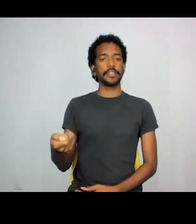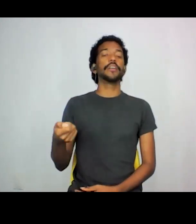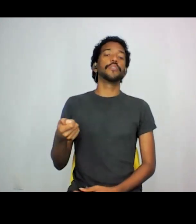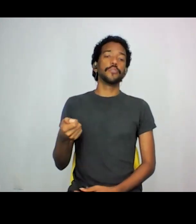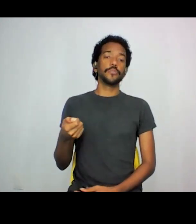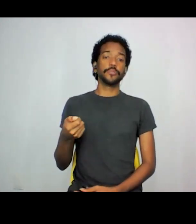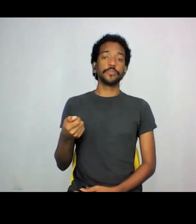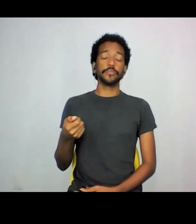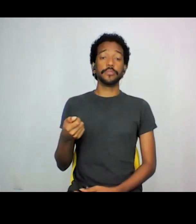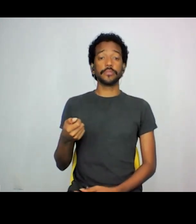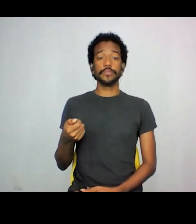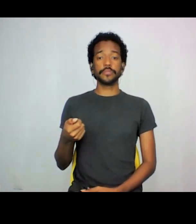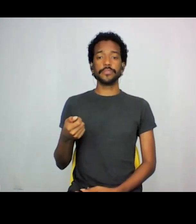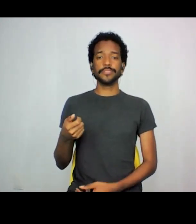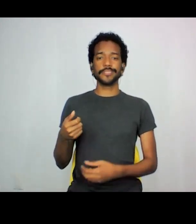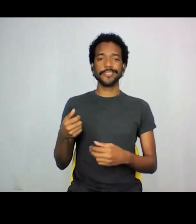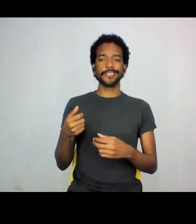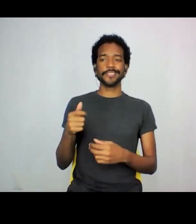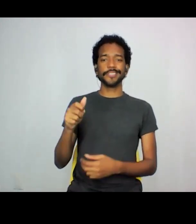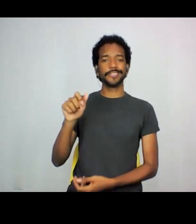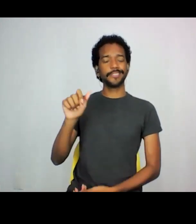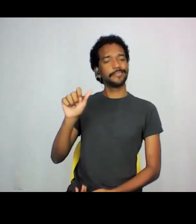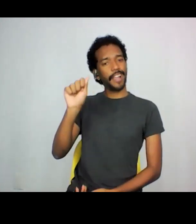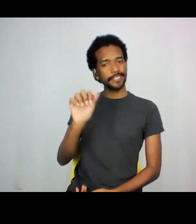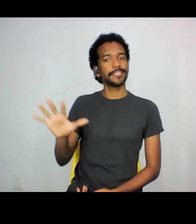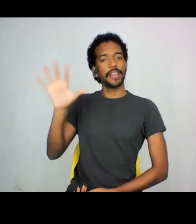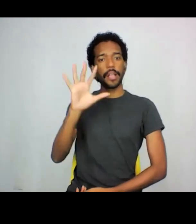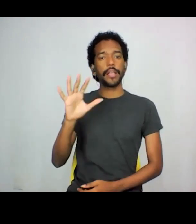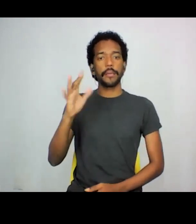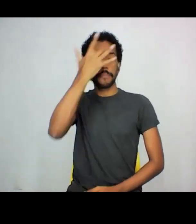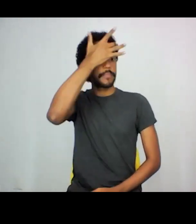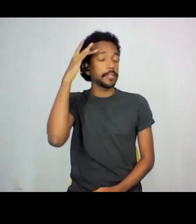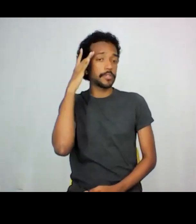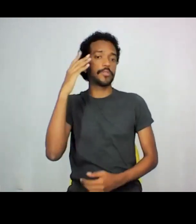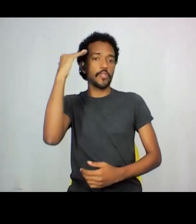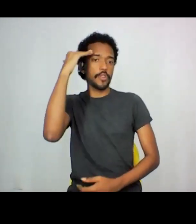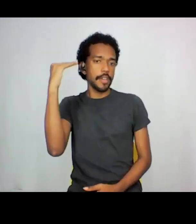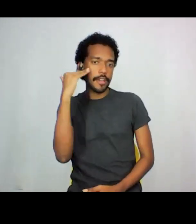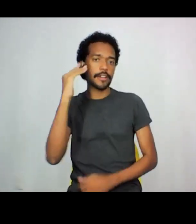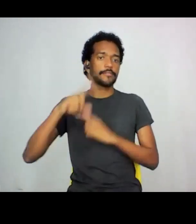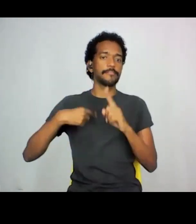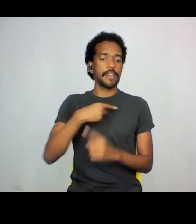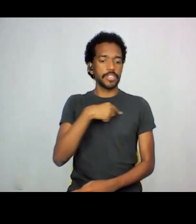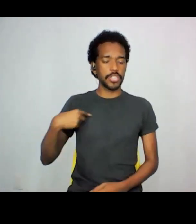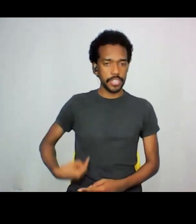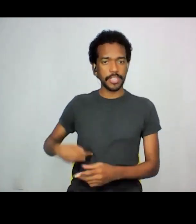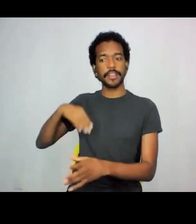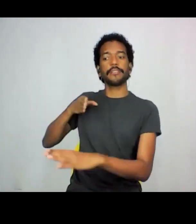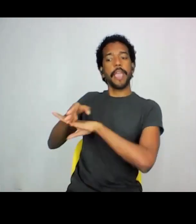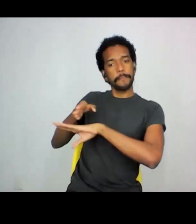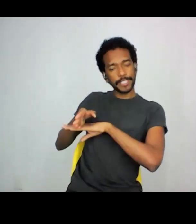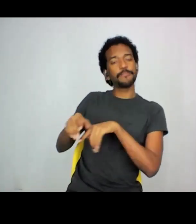comércios coreanos e, e, e chineses, né, também entraram depois,